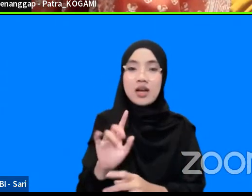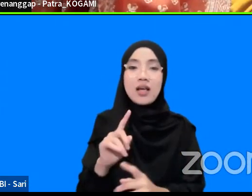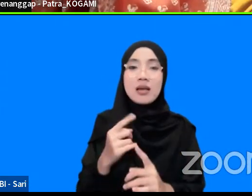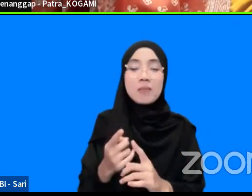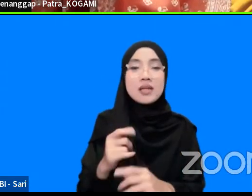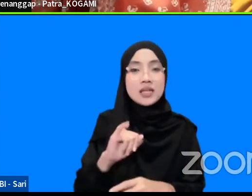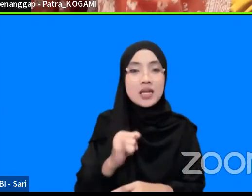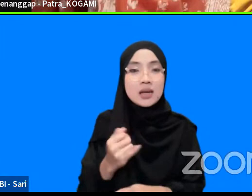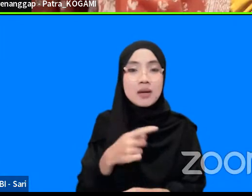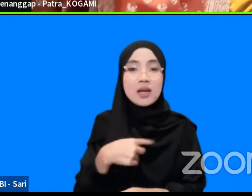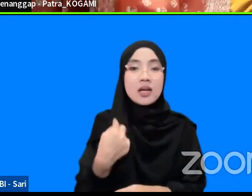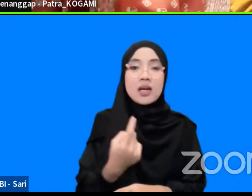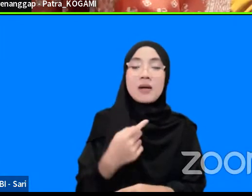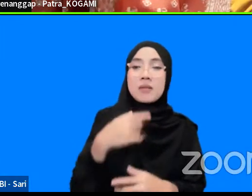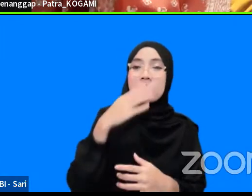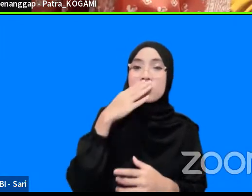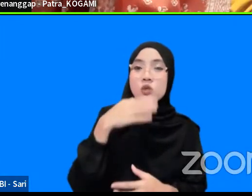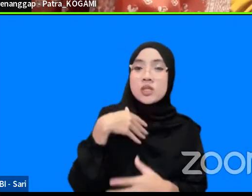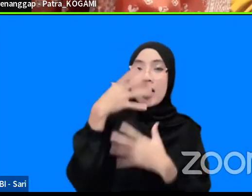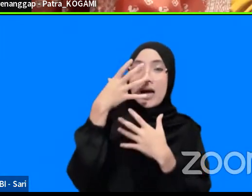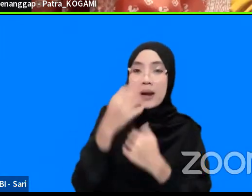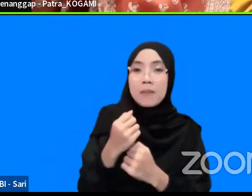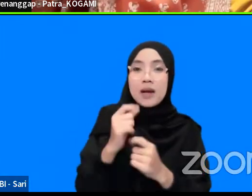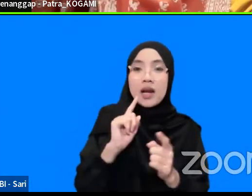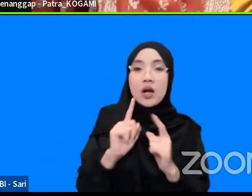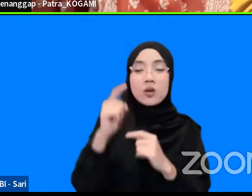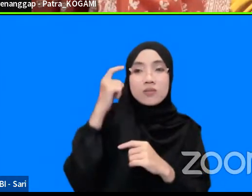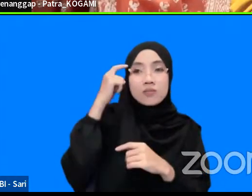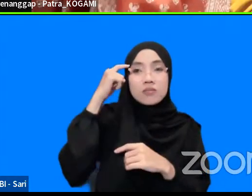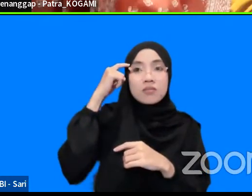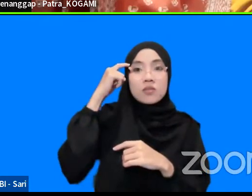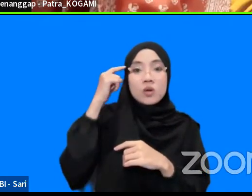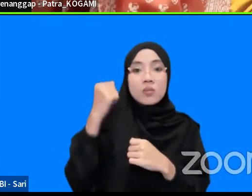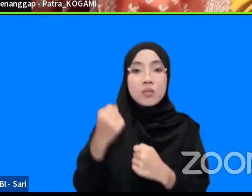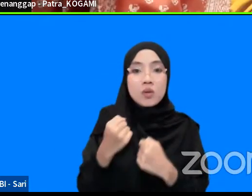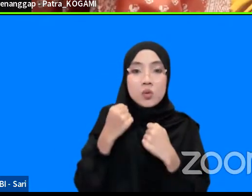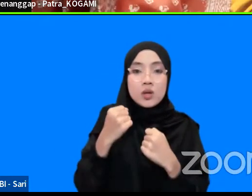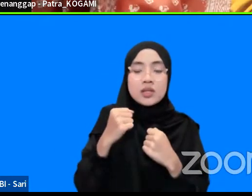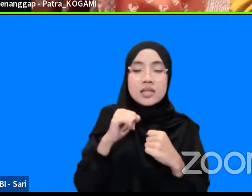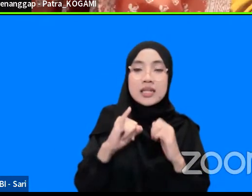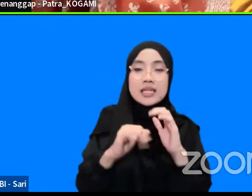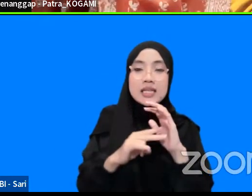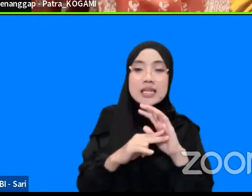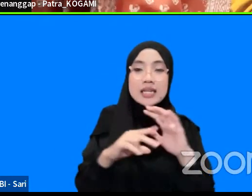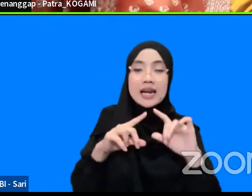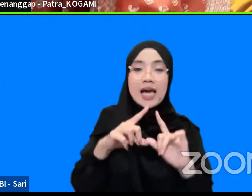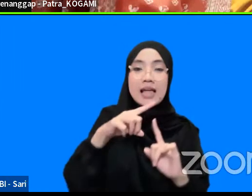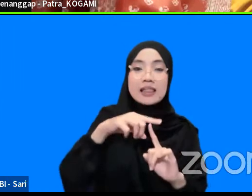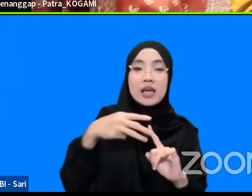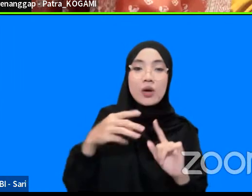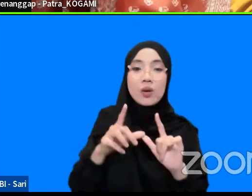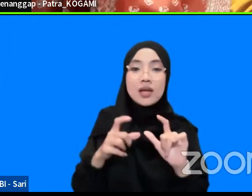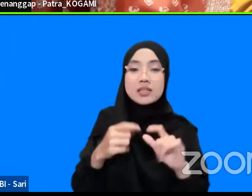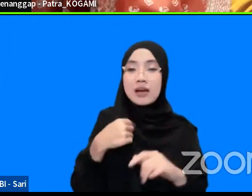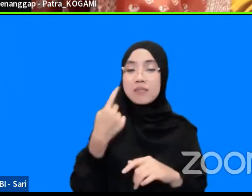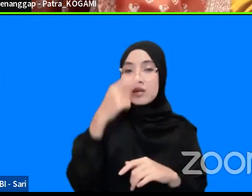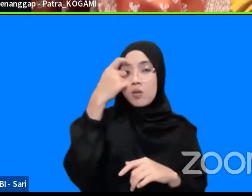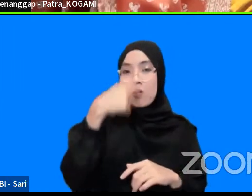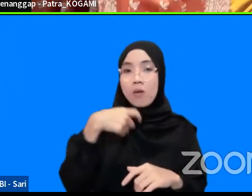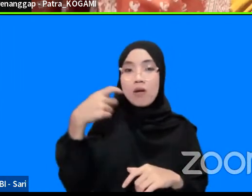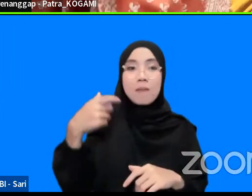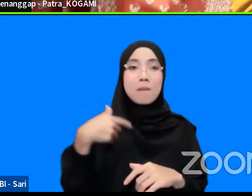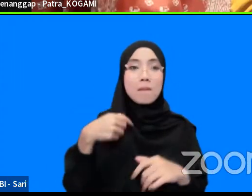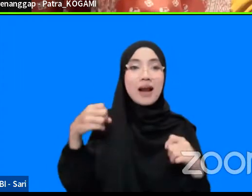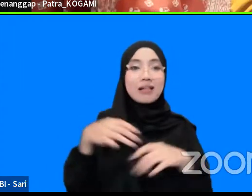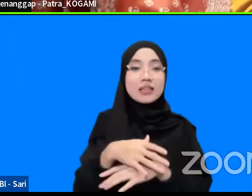punya harapan ketika ada pembicaraan tentang perkuatan inatewes dibatkanlah kami praktisi ini untuk ikut